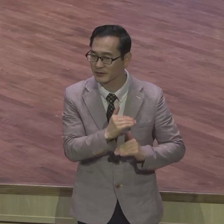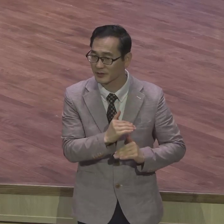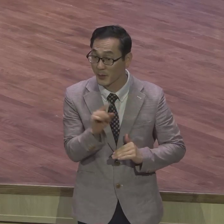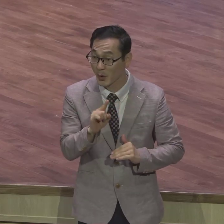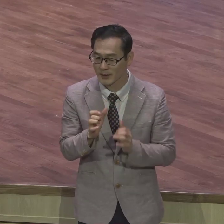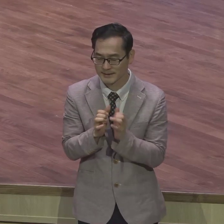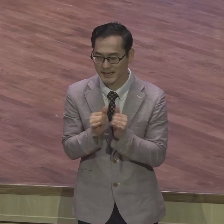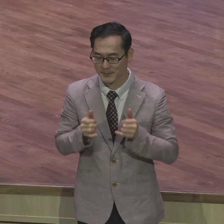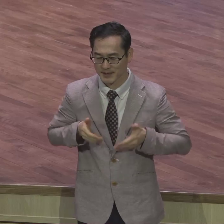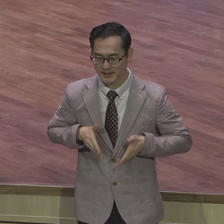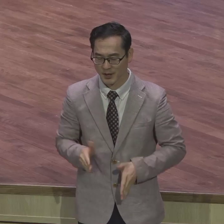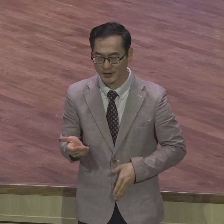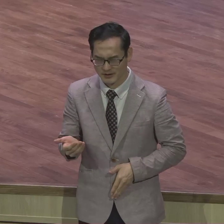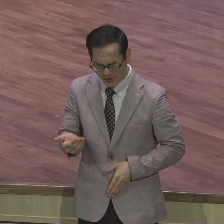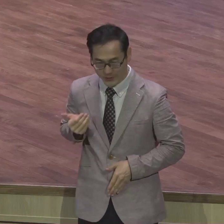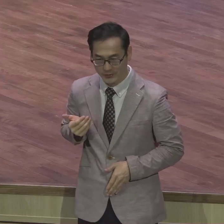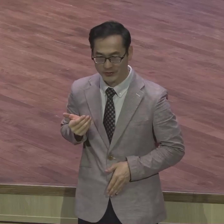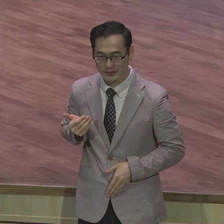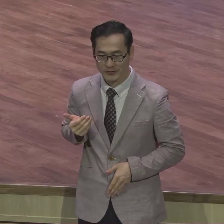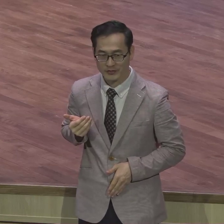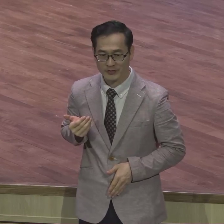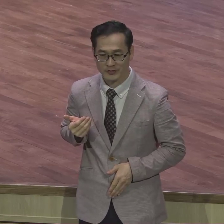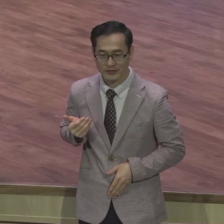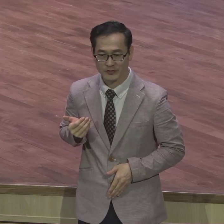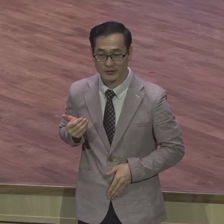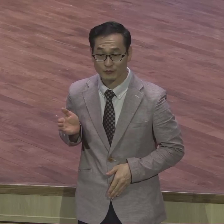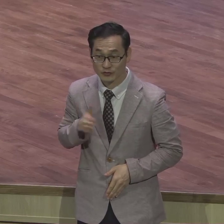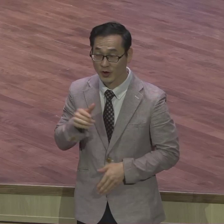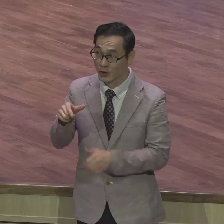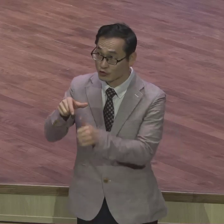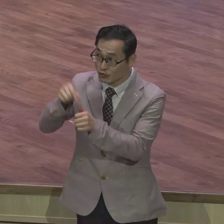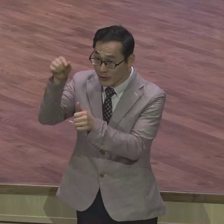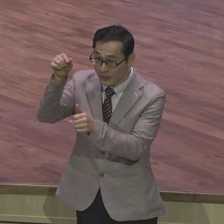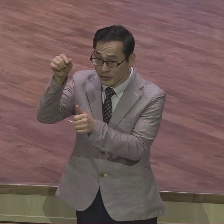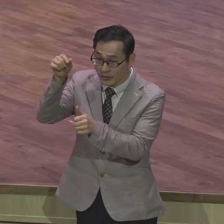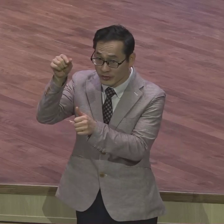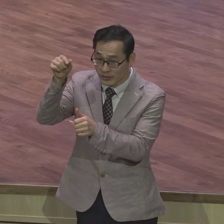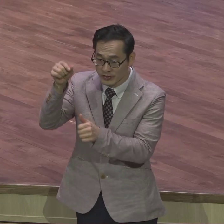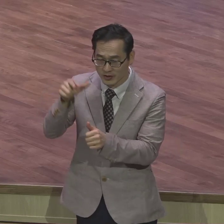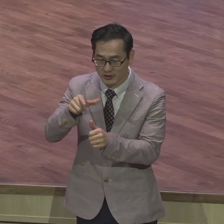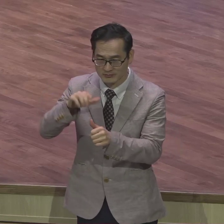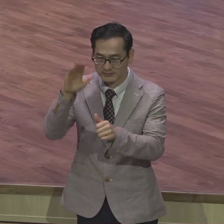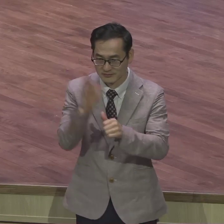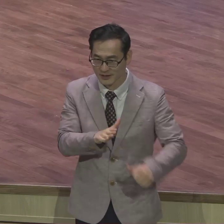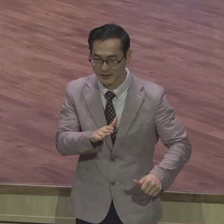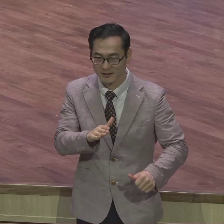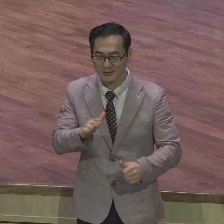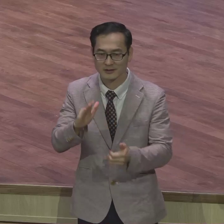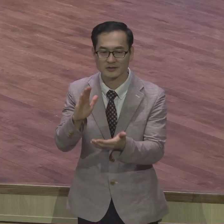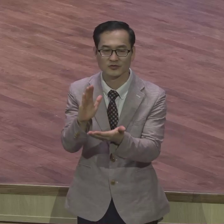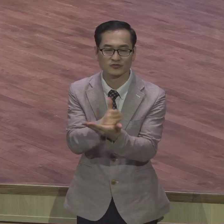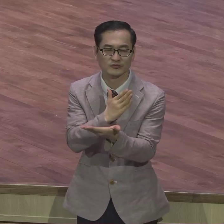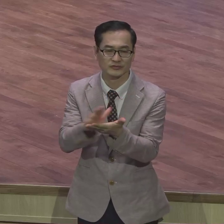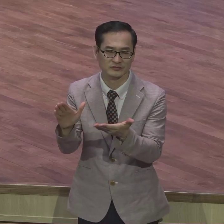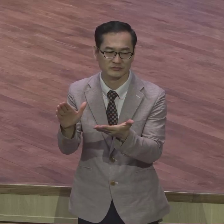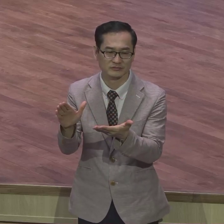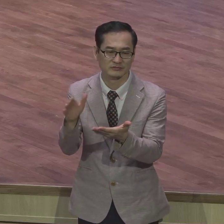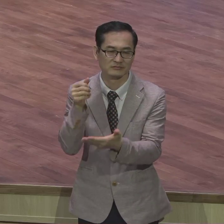태어나기도 전에 그렇게 구원받은 사람과 구원받지 못할 사람이 결정되었다는